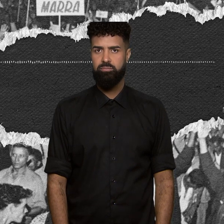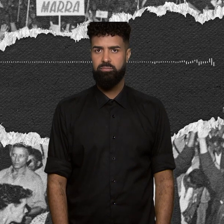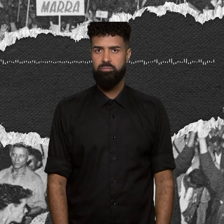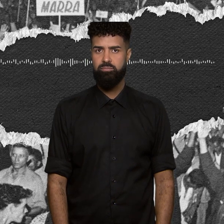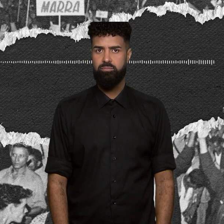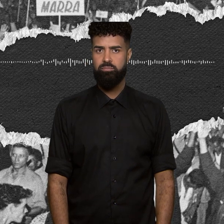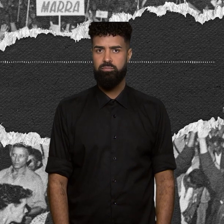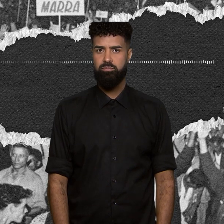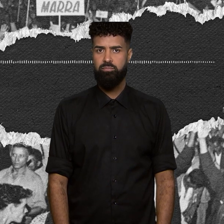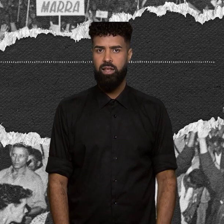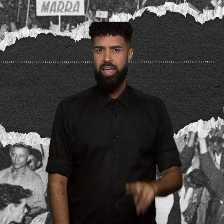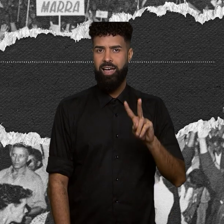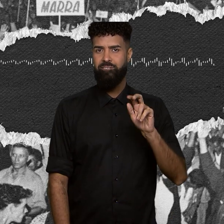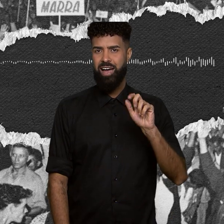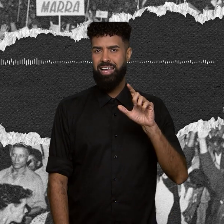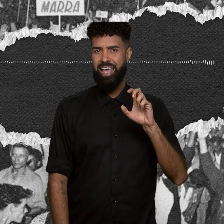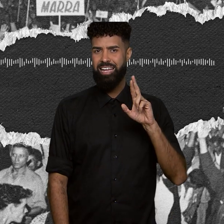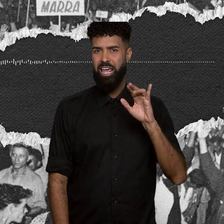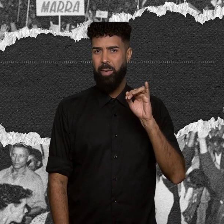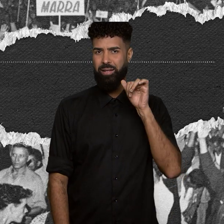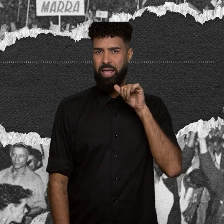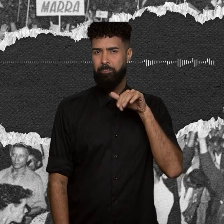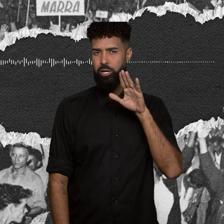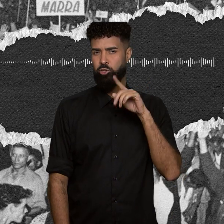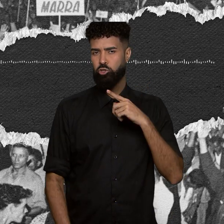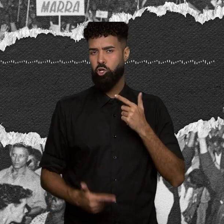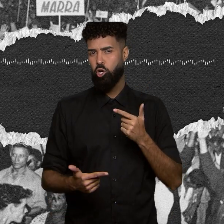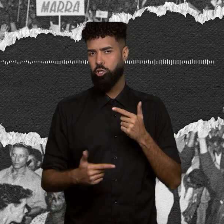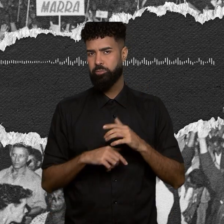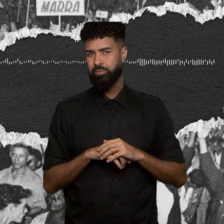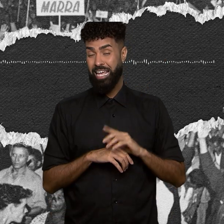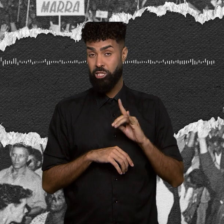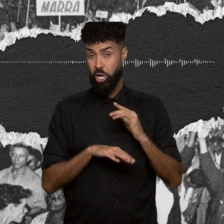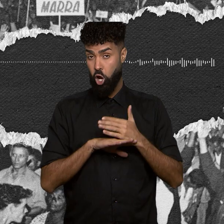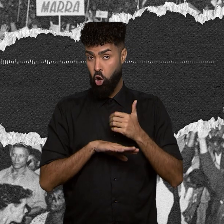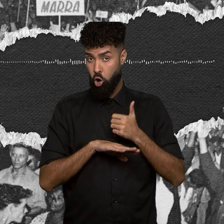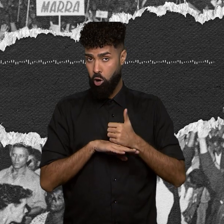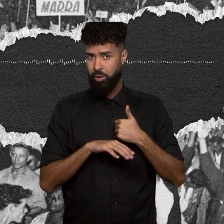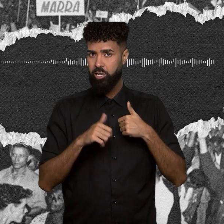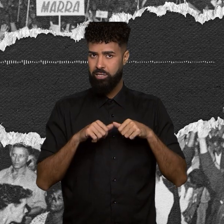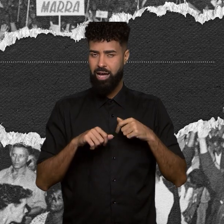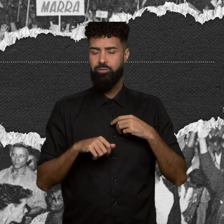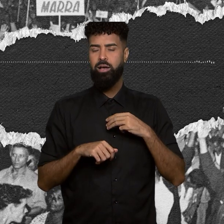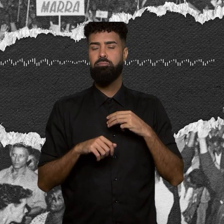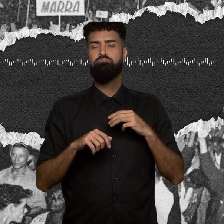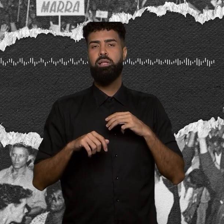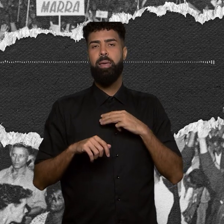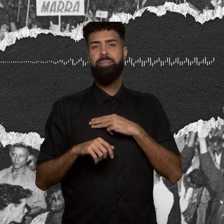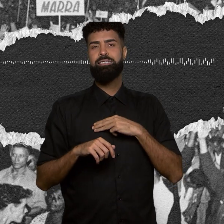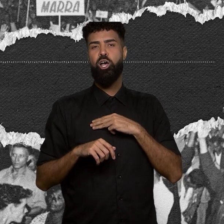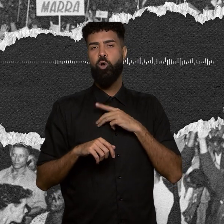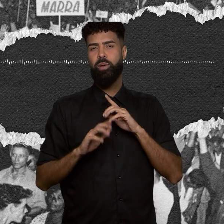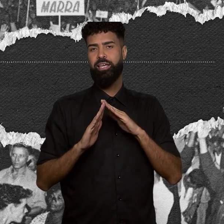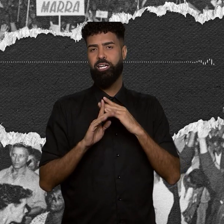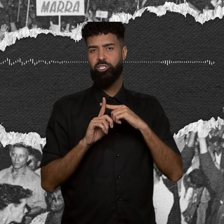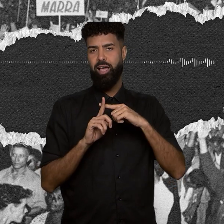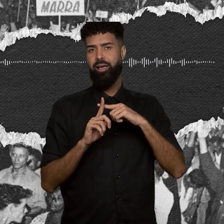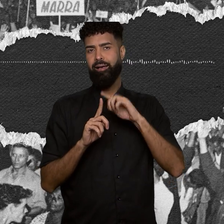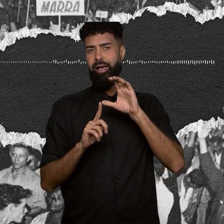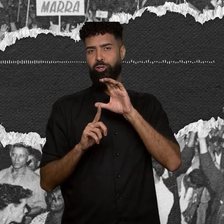Valéria teve mais sorte. No dia do golpe, ela estava numa missão da Igreja Católica no Uruguai e não acreditou no que